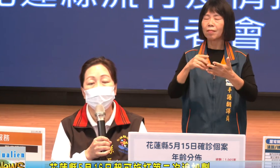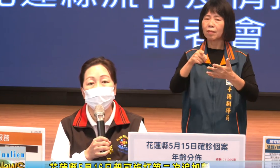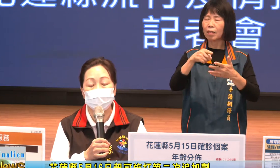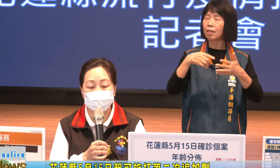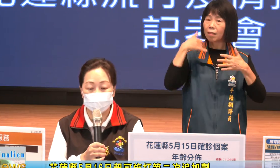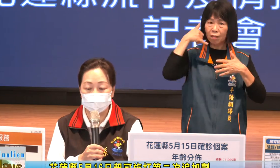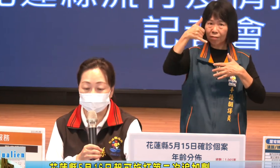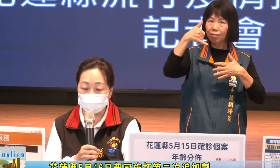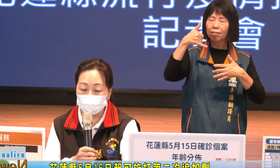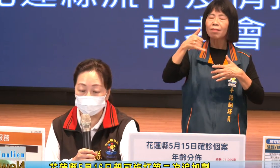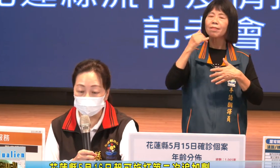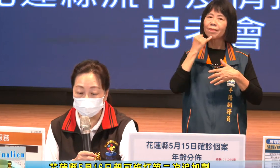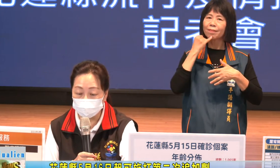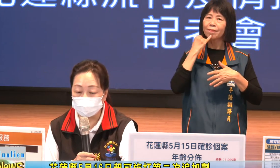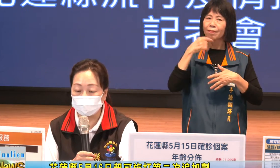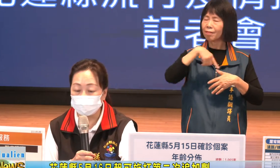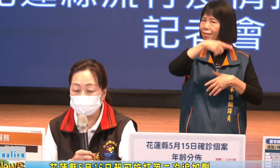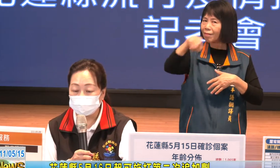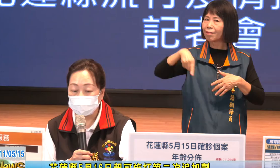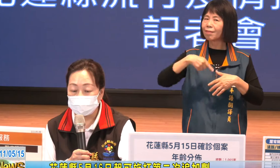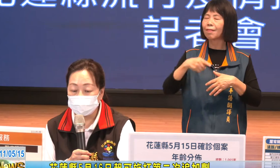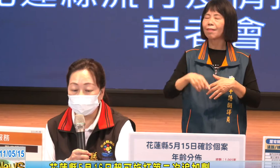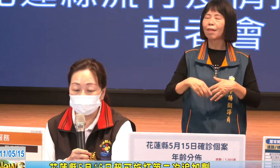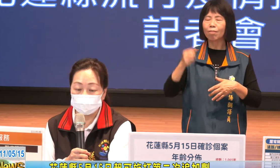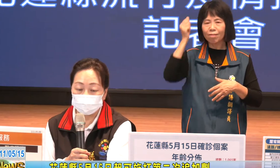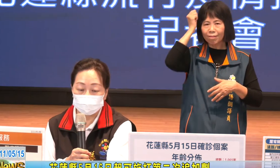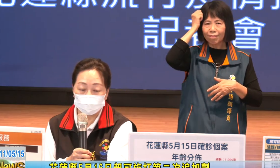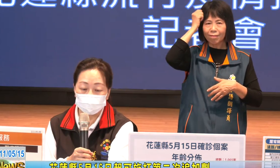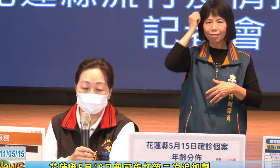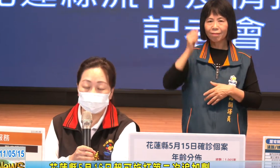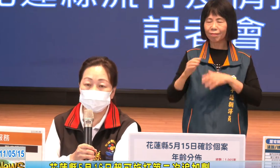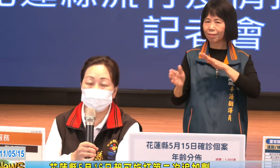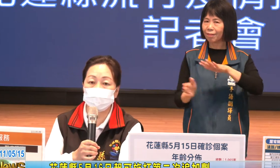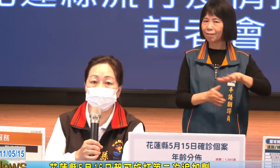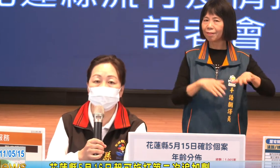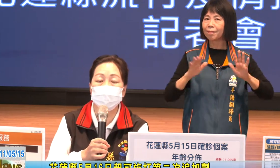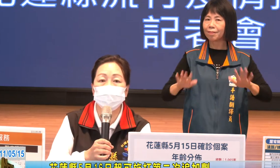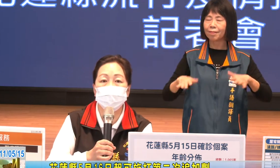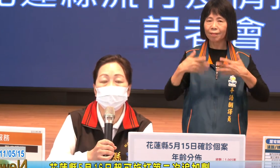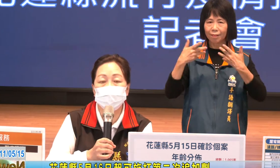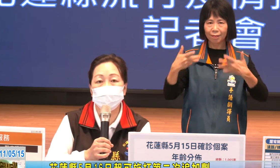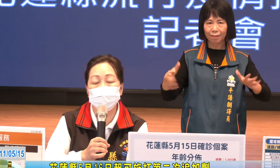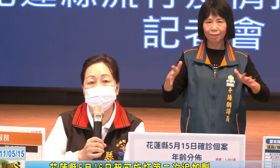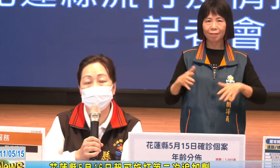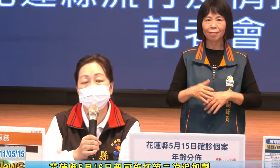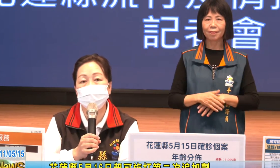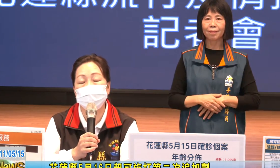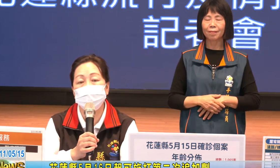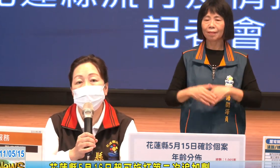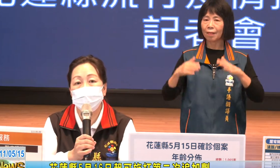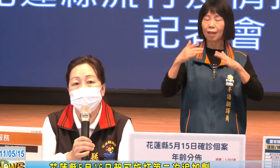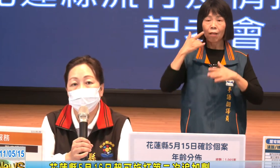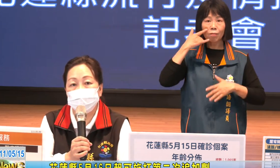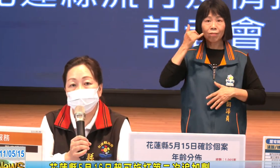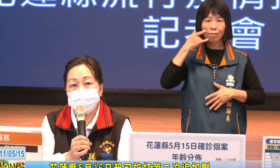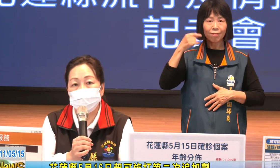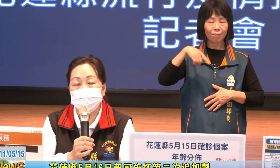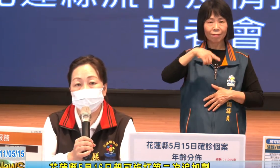可以用所以請大家好好的運用那另外呢因為有非常多的這個家長